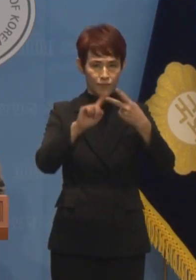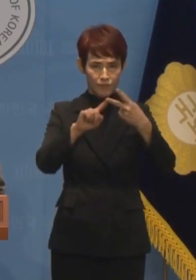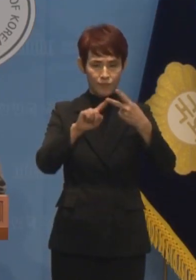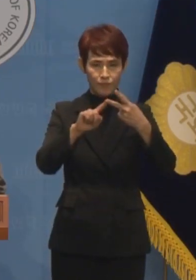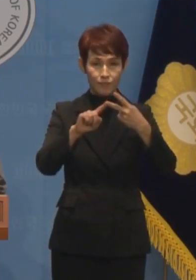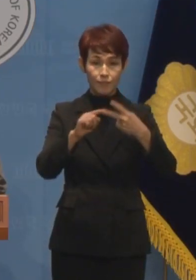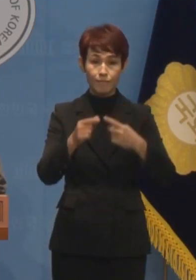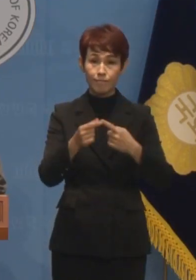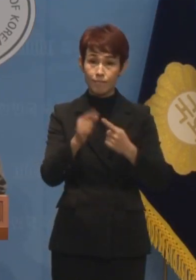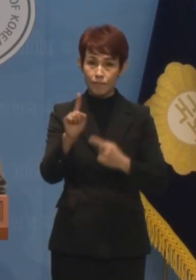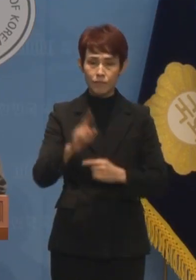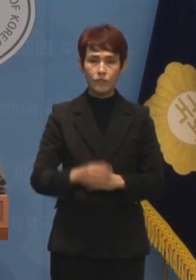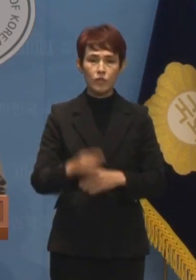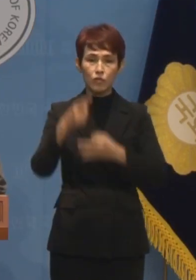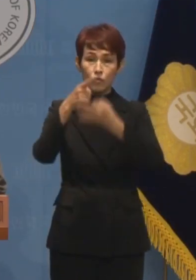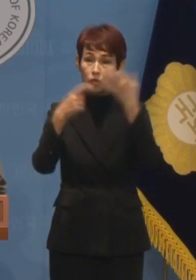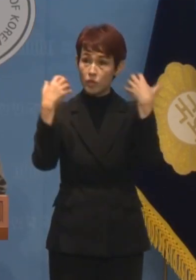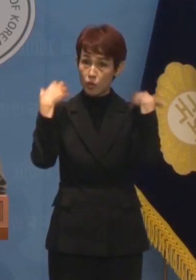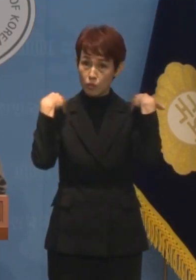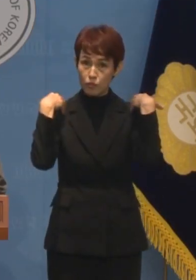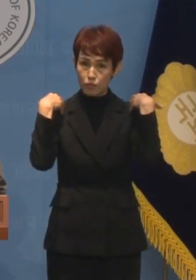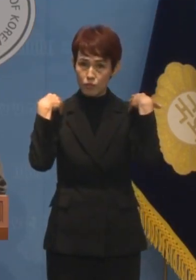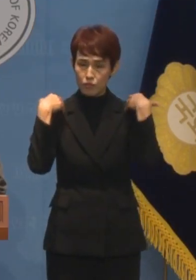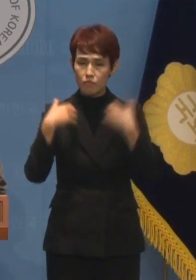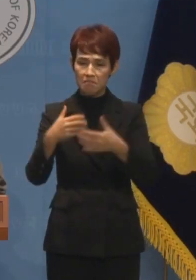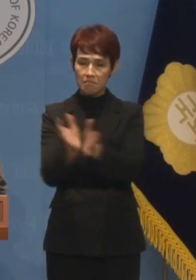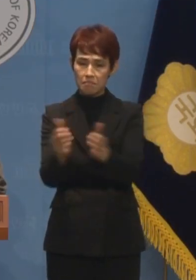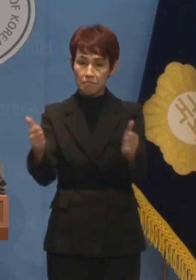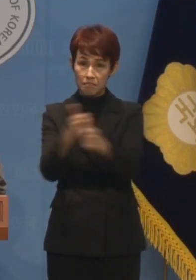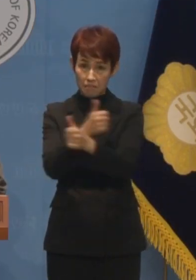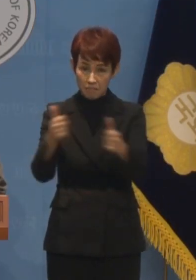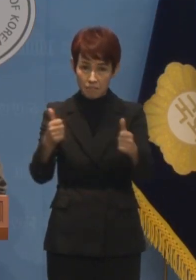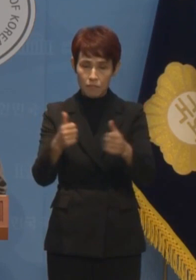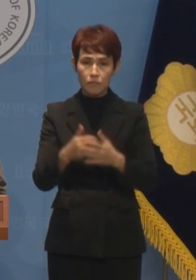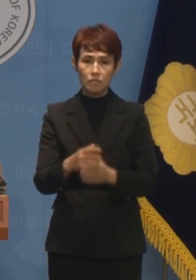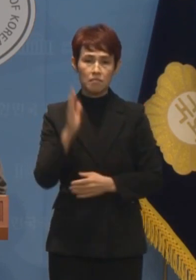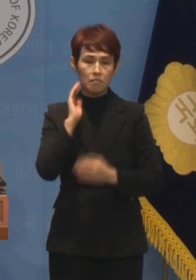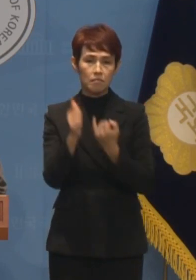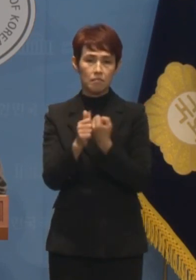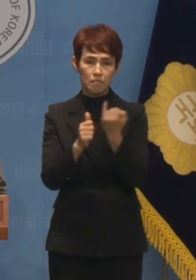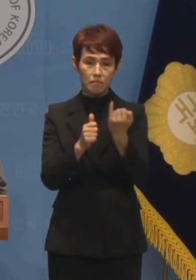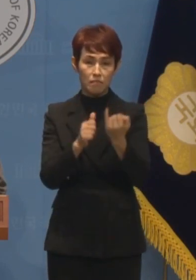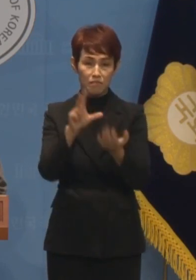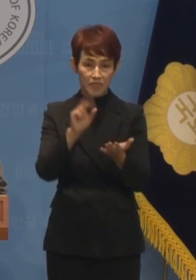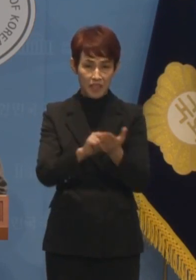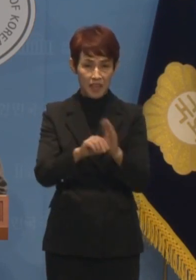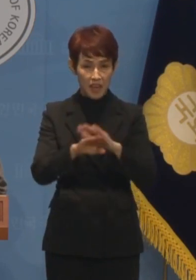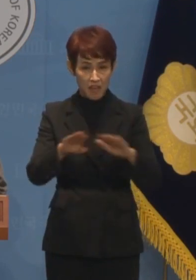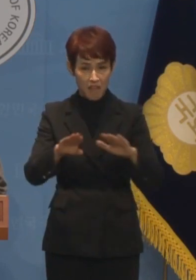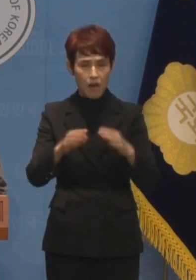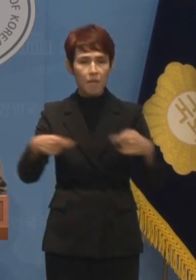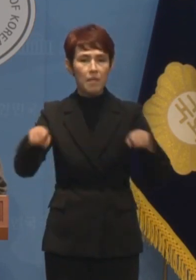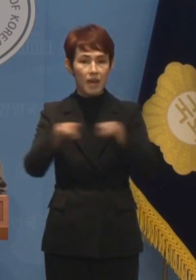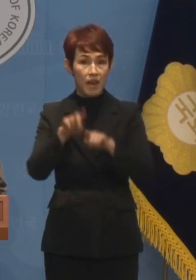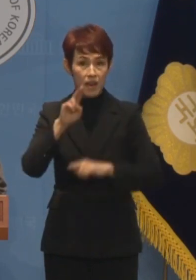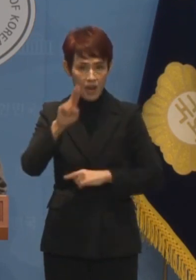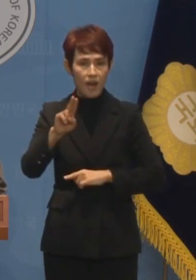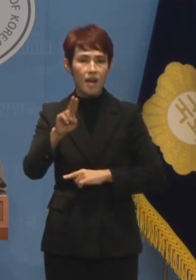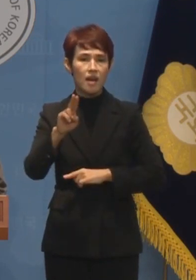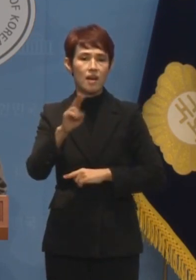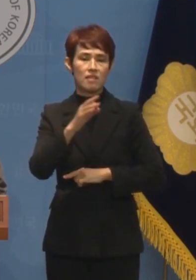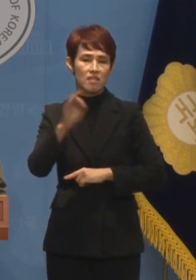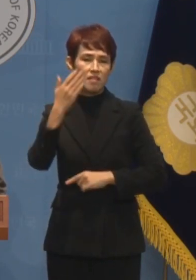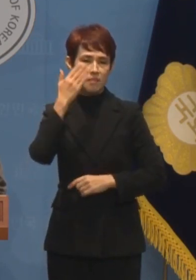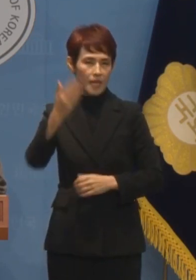윤석열 정부 개각, 김건희 리스크 해결과 함께 가야 진정성이 있을